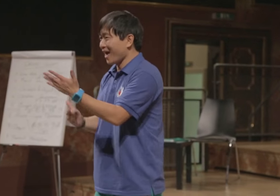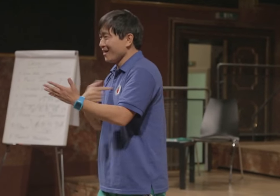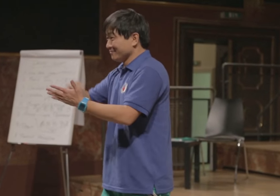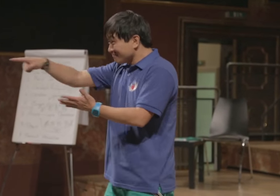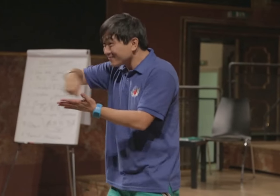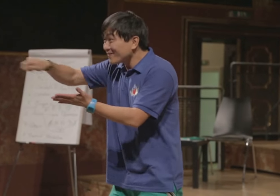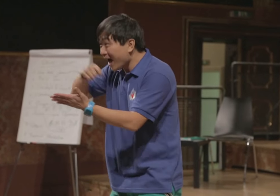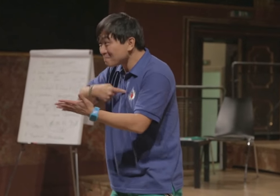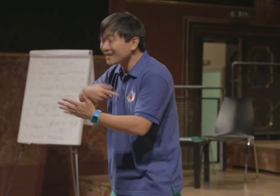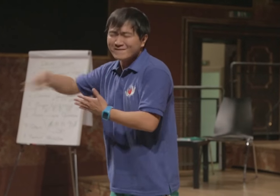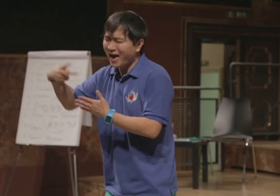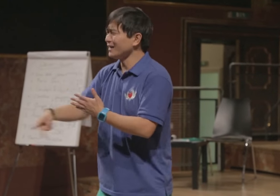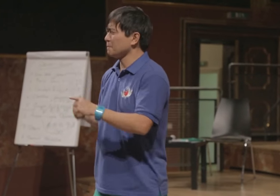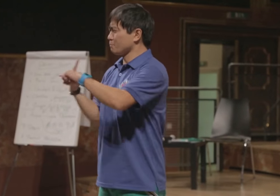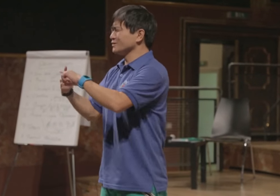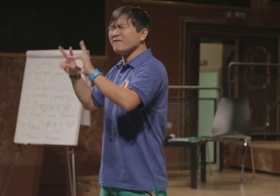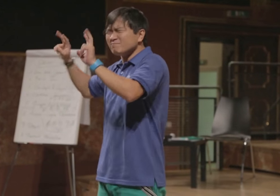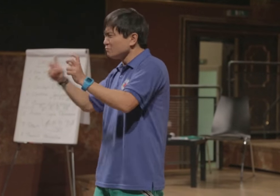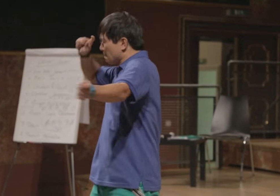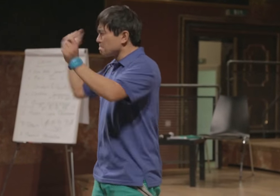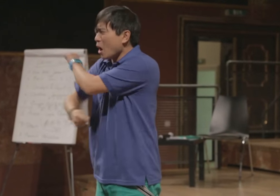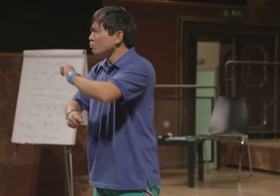Das werde ich dann mit dem zweiten Teil, wenn ihr mich wählt, euch erzählen, warum.